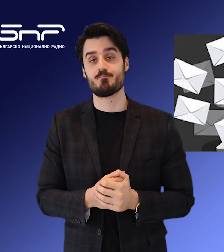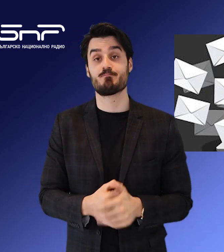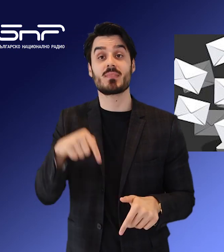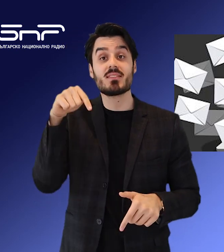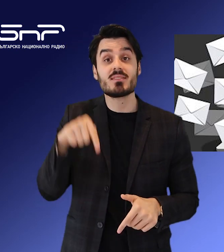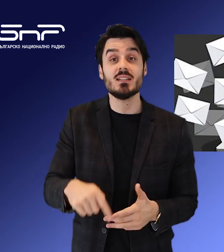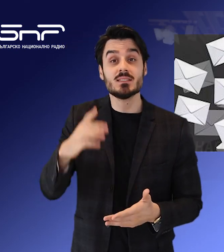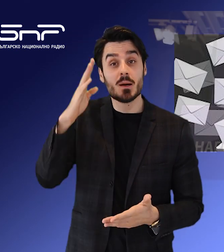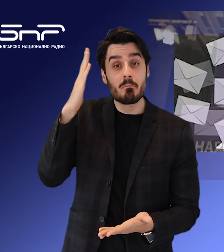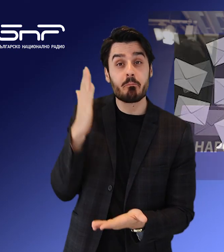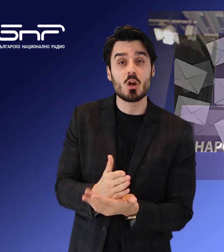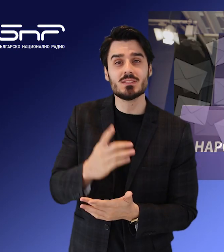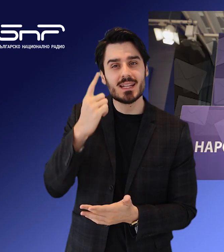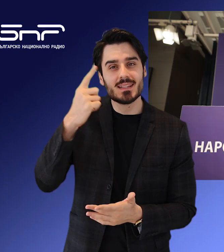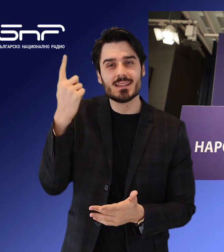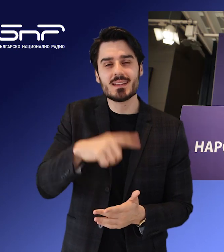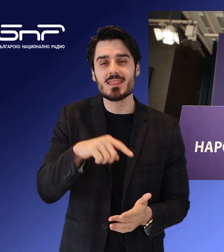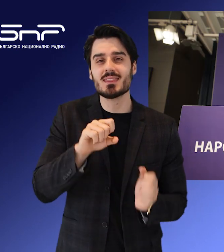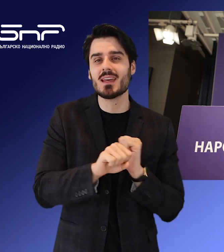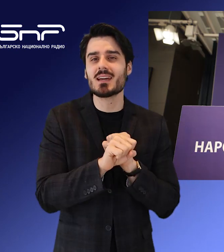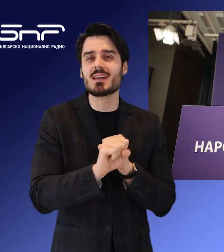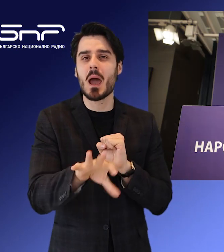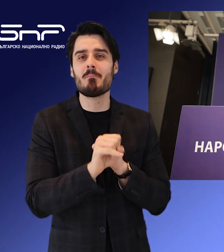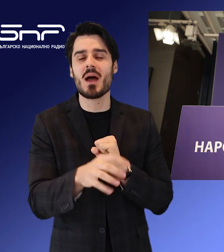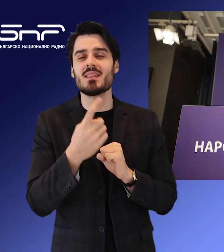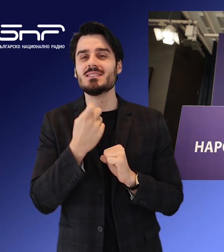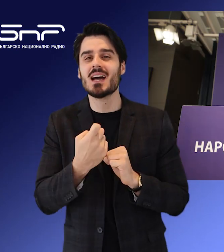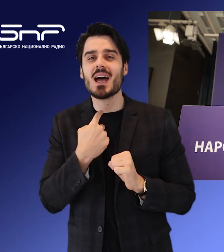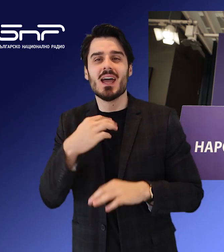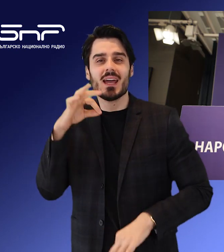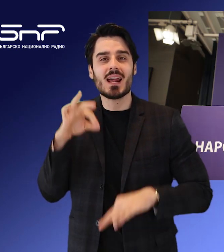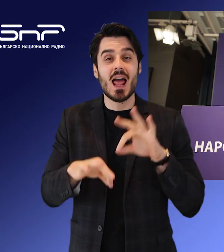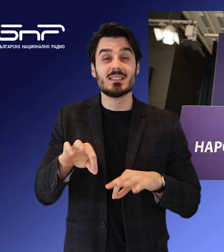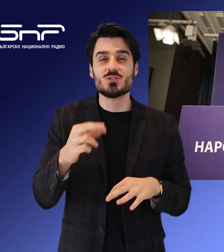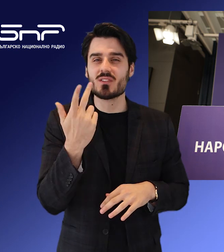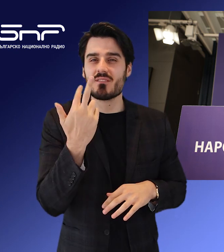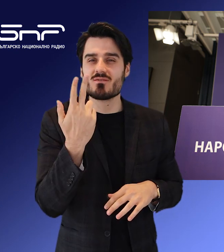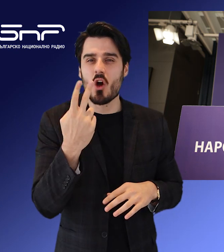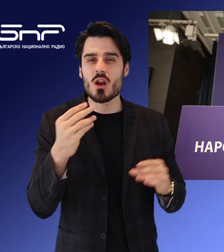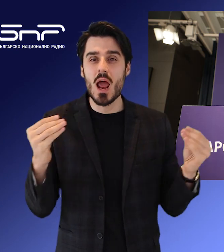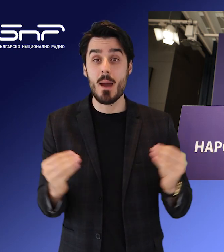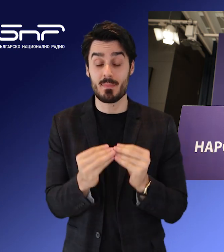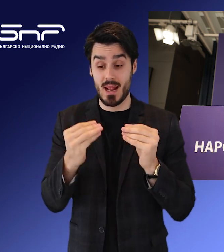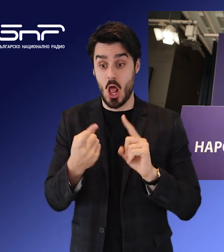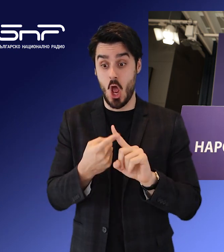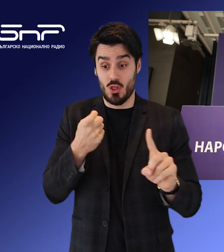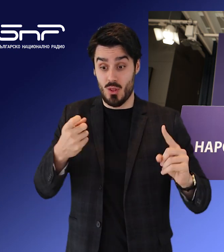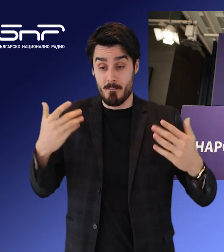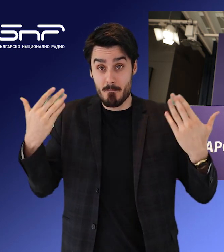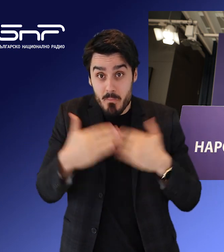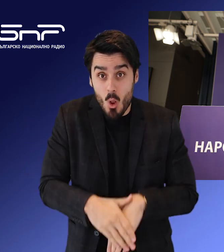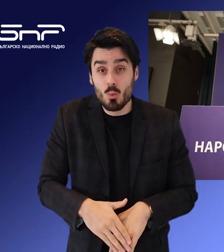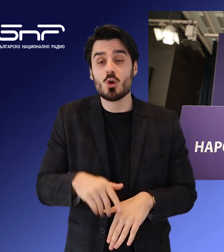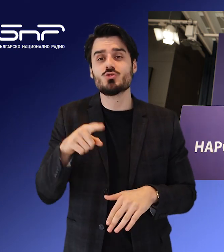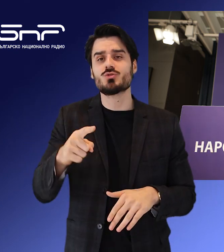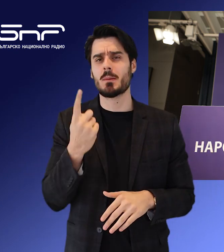Днес е последния ден от предизборната кампания за пресрочния парламентарен вод на 2 април. От полунощ на 1 април започва